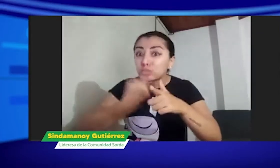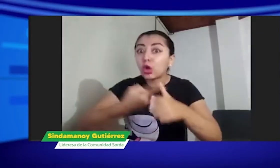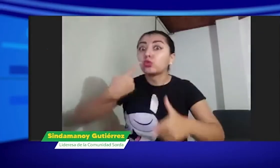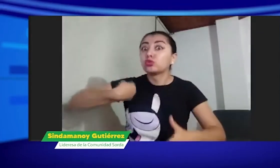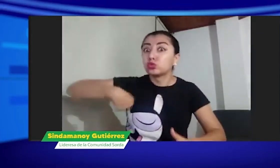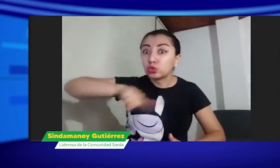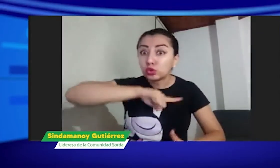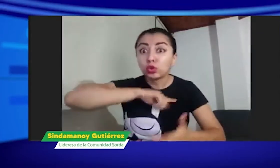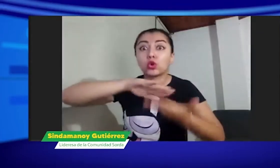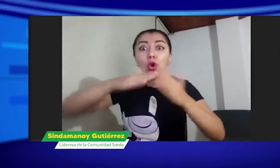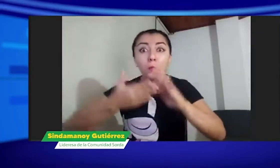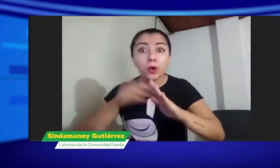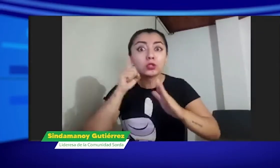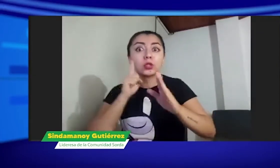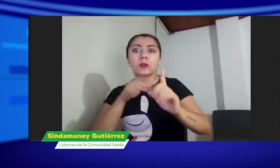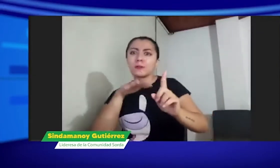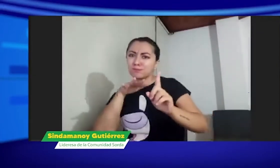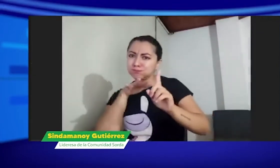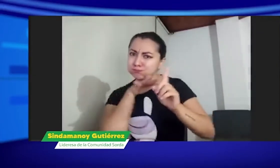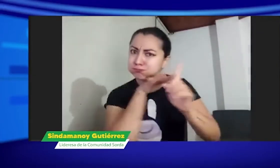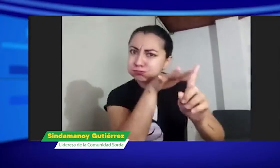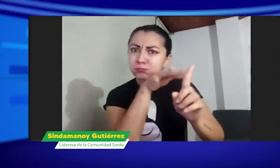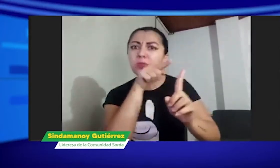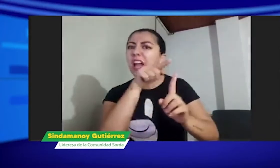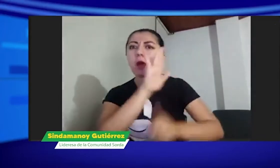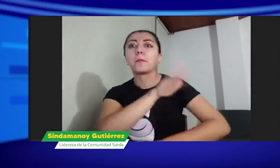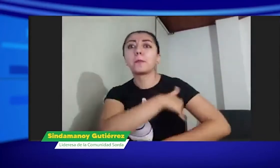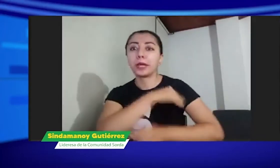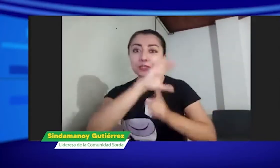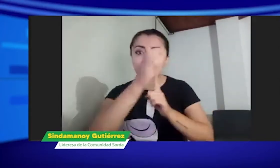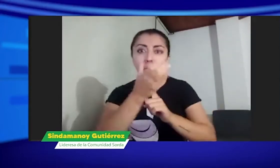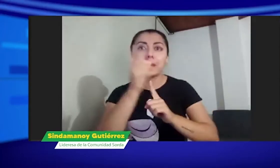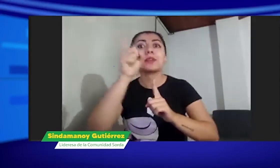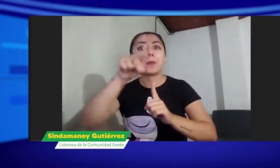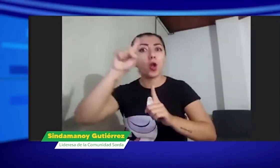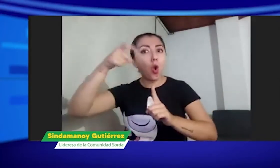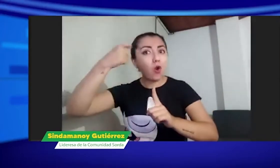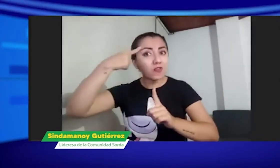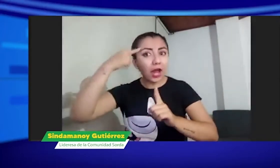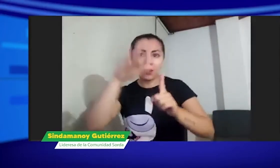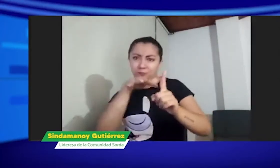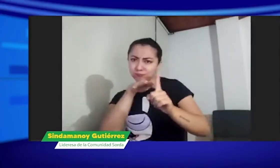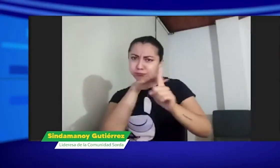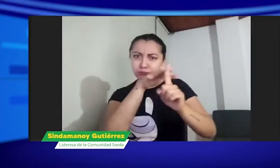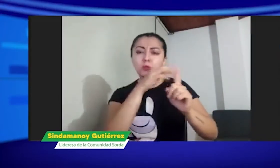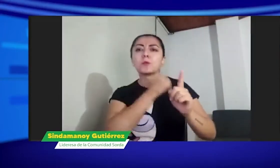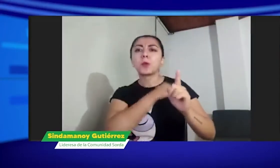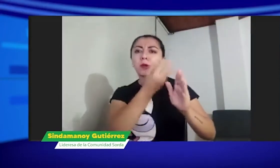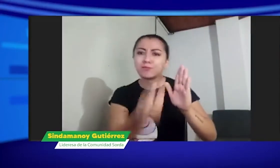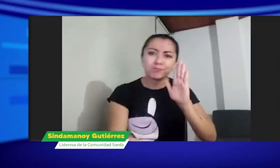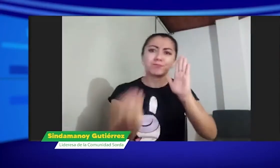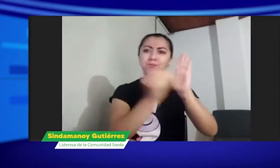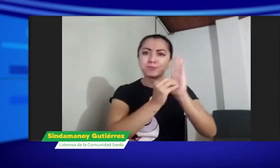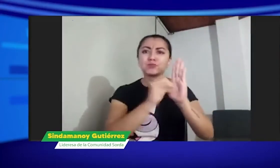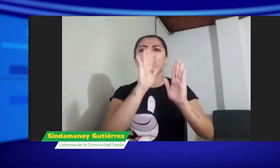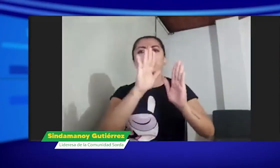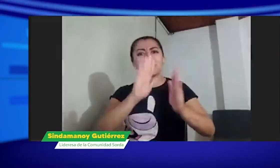como son las otras lenguas nativas. Entonces, nosotros como comunidad sorda, debemos hacer esa incidencia ante el Ministerio de Cultura, ante el gobierno